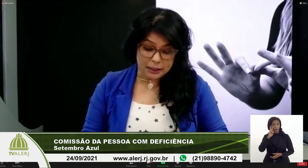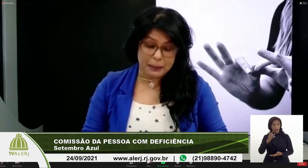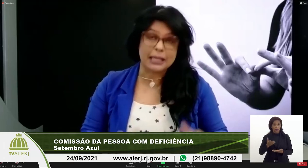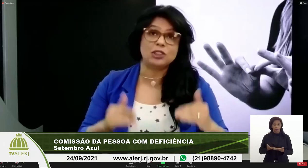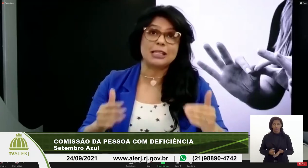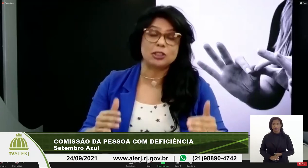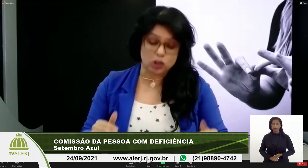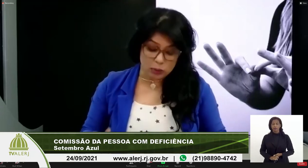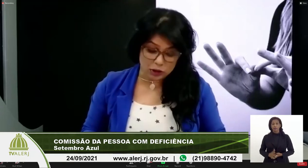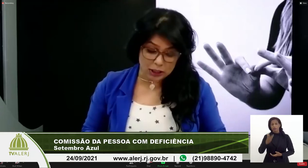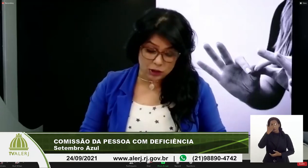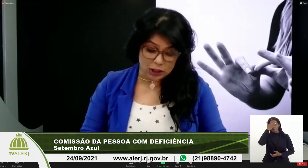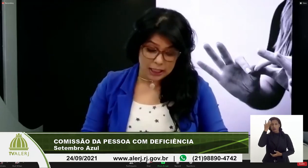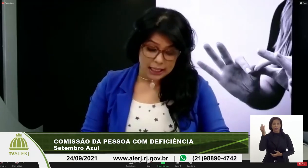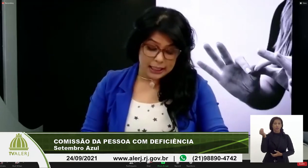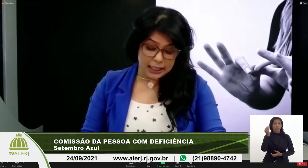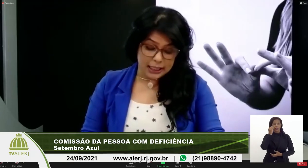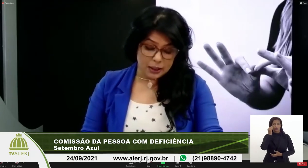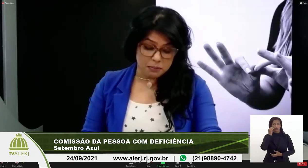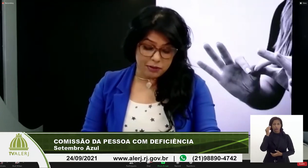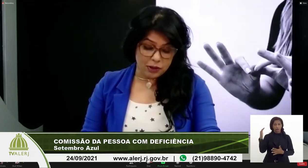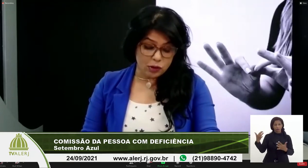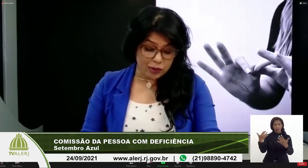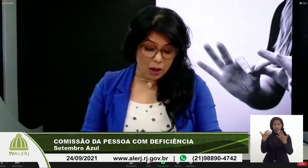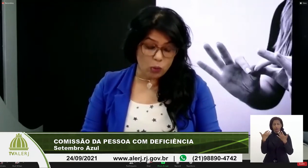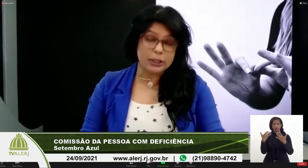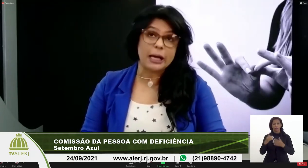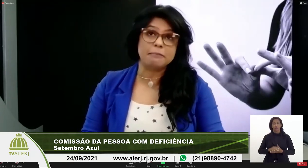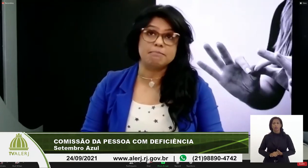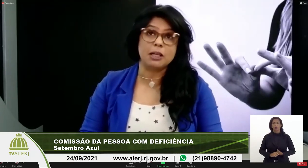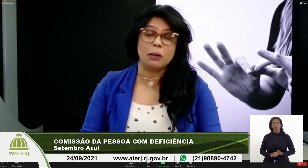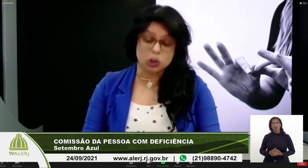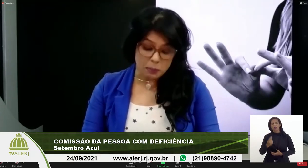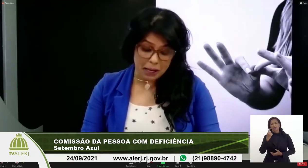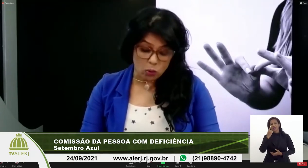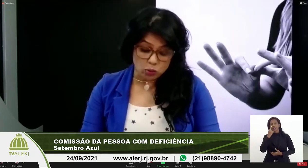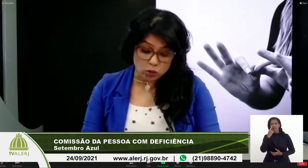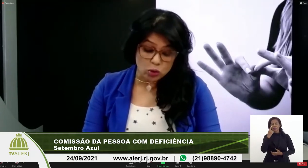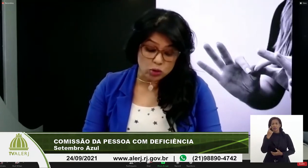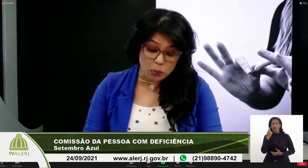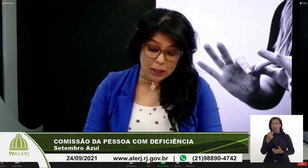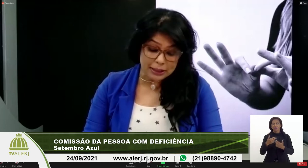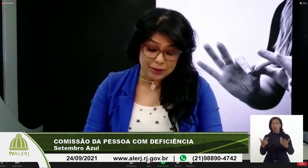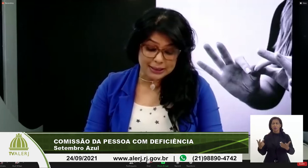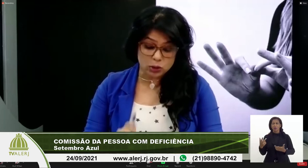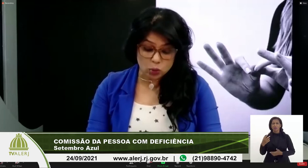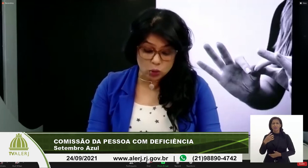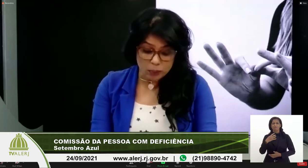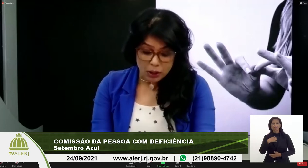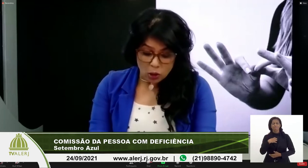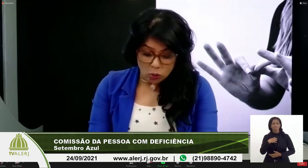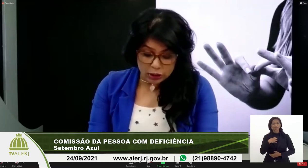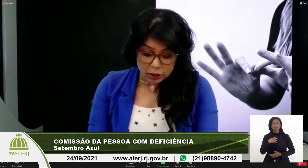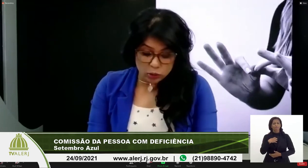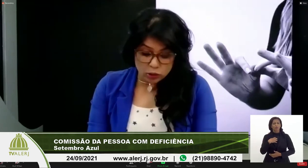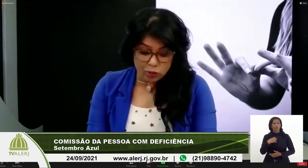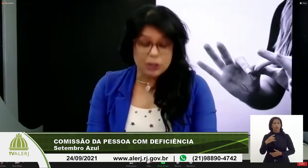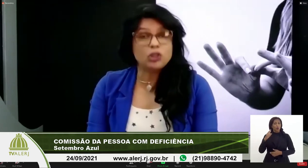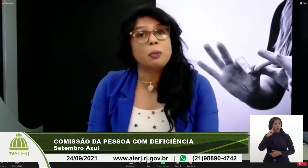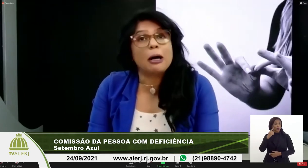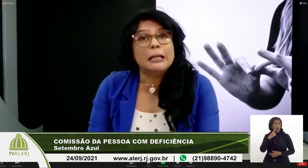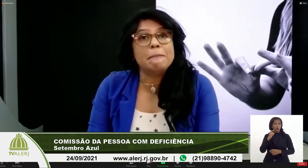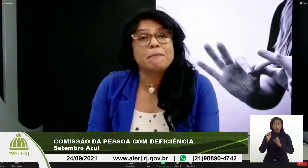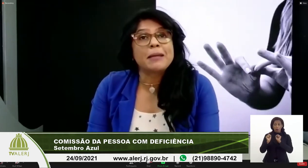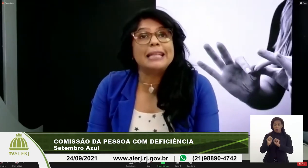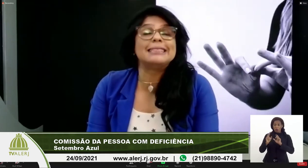para quem está assistindo a gente que uma vez eu vi algo que realmente me marcou os surdos podem fazer tudo o que os